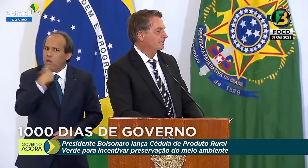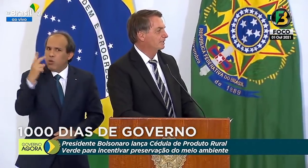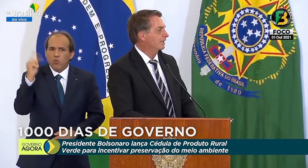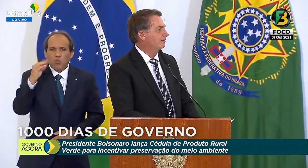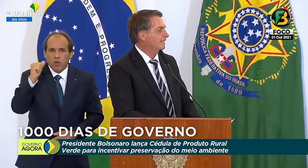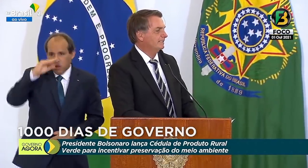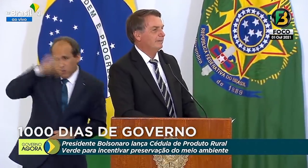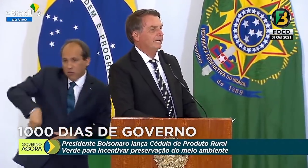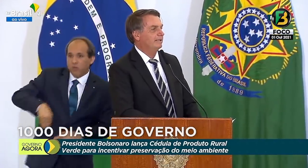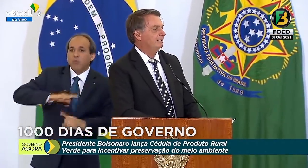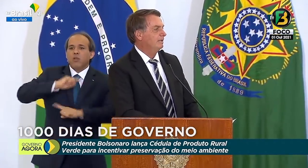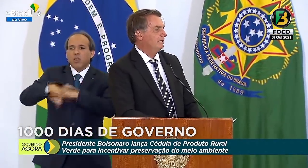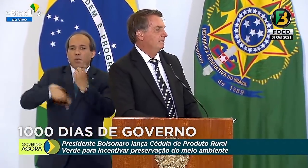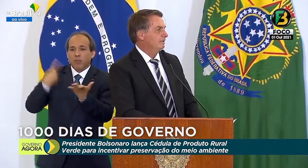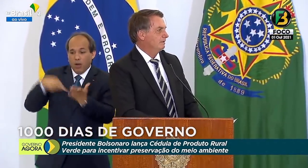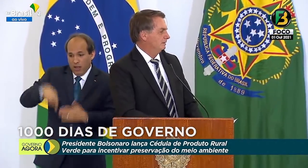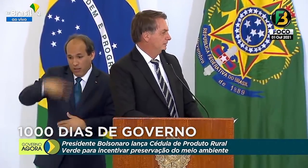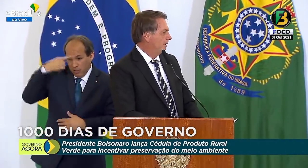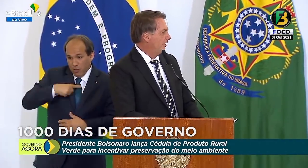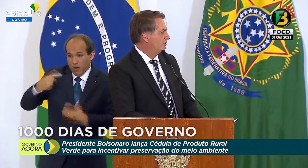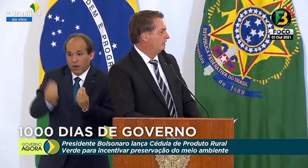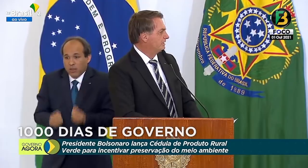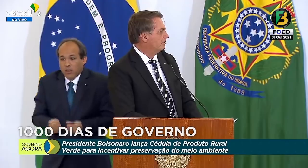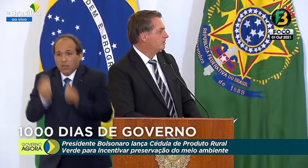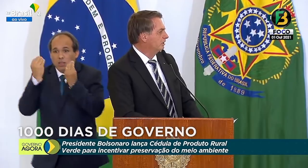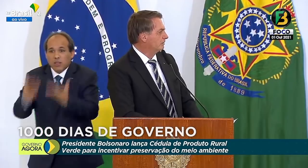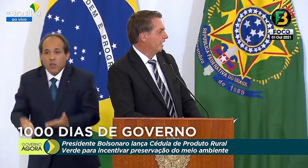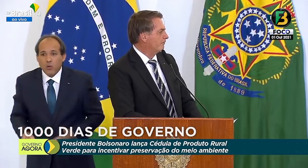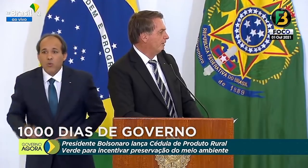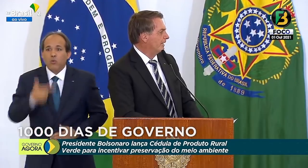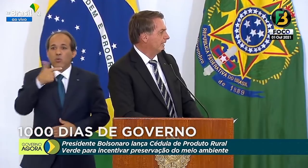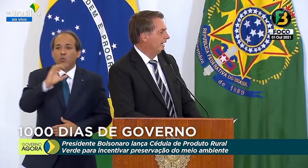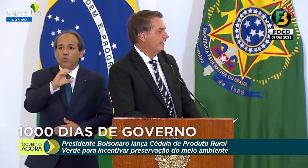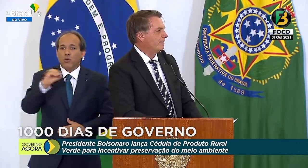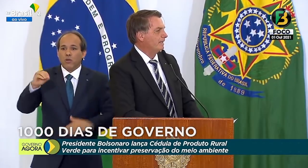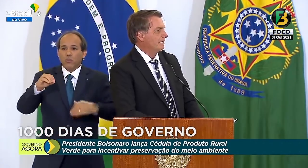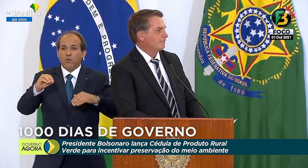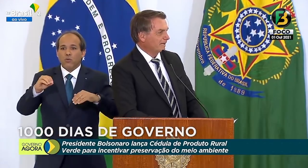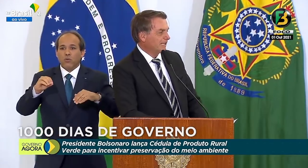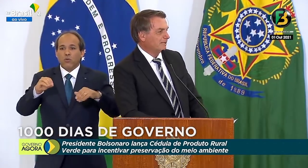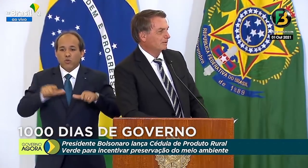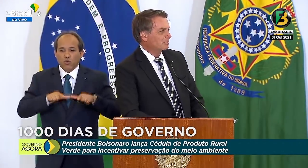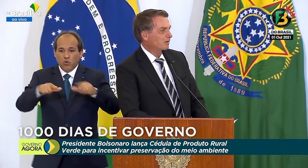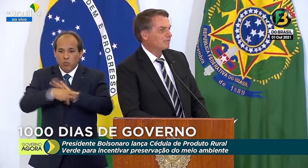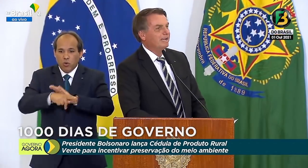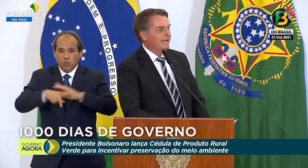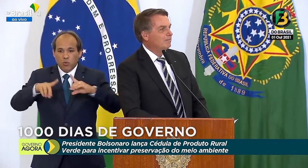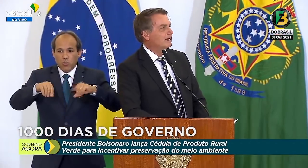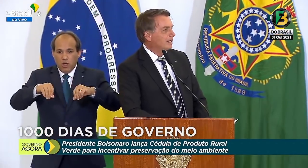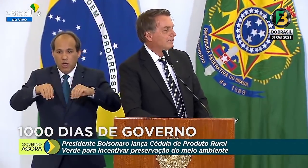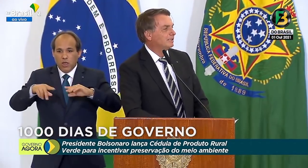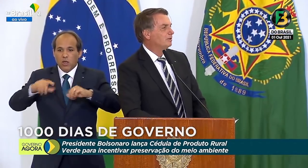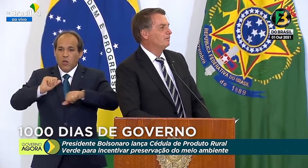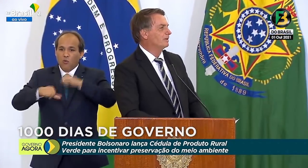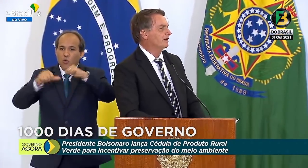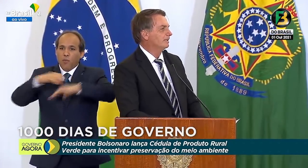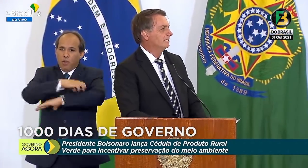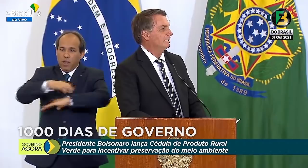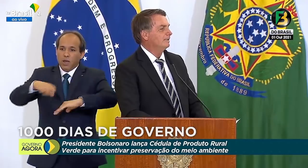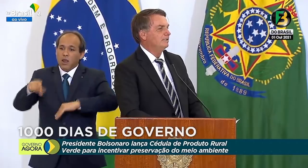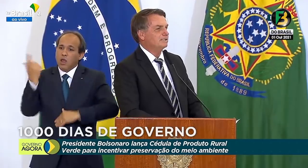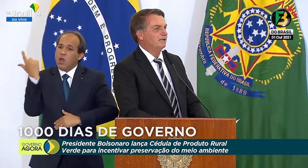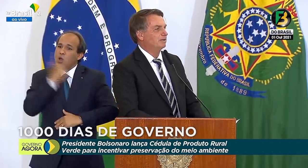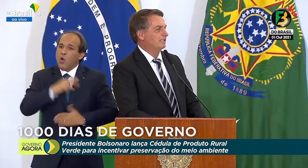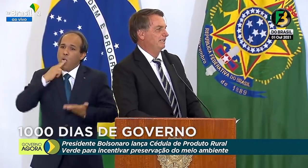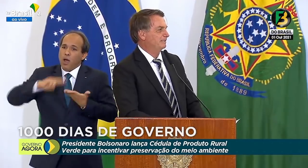Entregamos, então, nesta semana, na ordem de 800 títulos da Reforma Agrária para aquele pessoal. Ganharam uma carta de alforria.